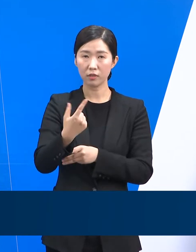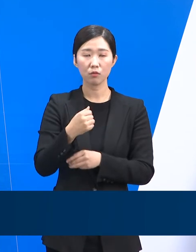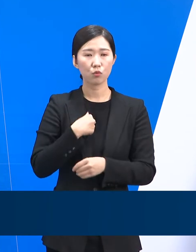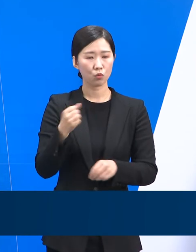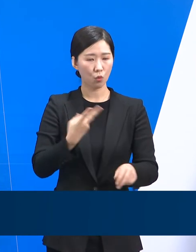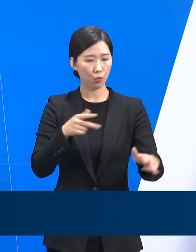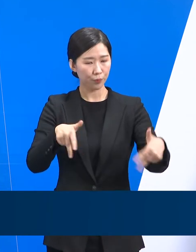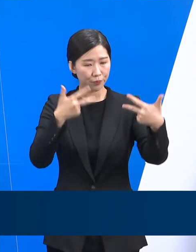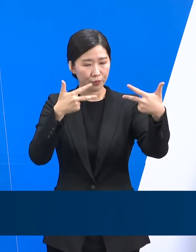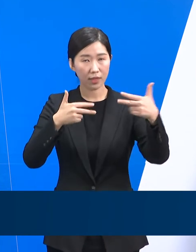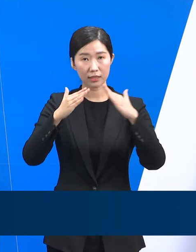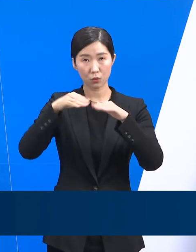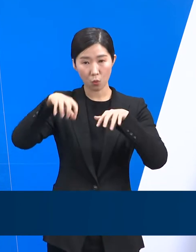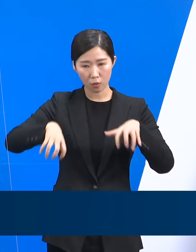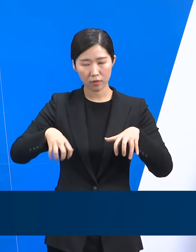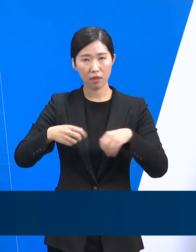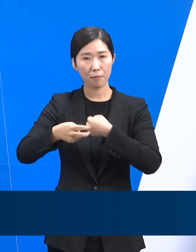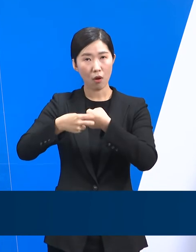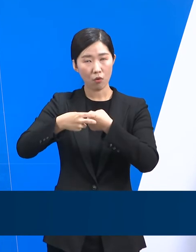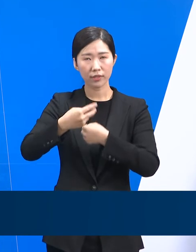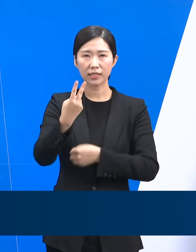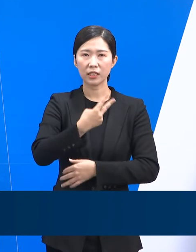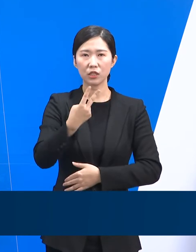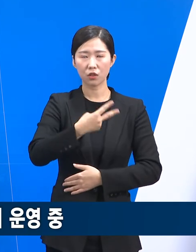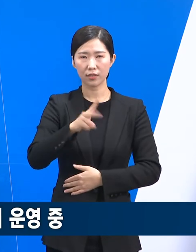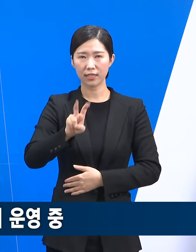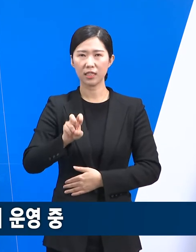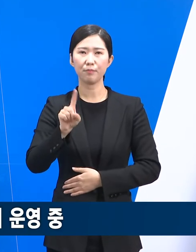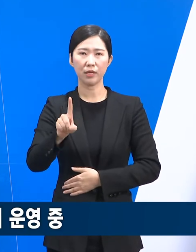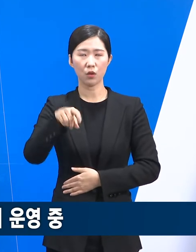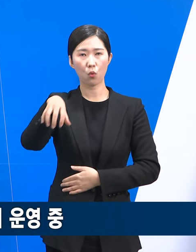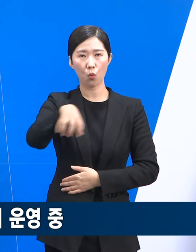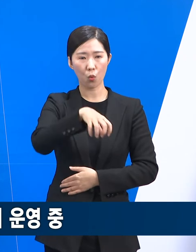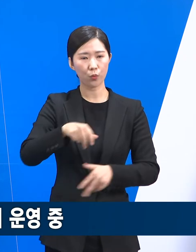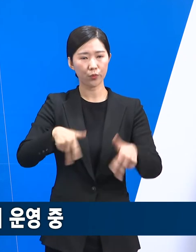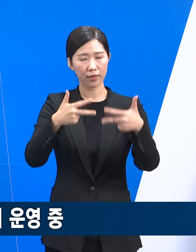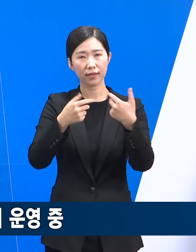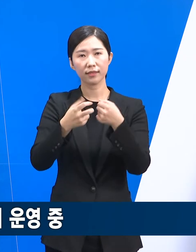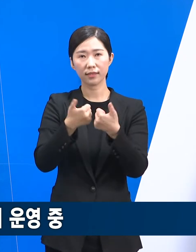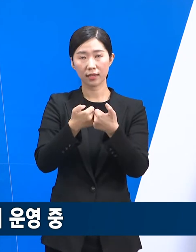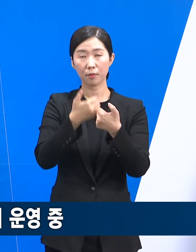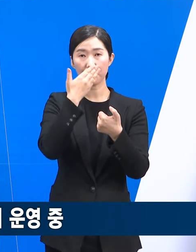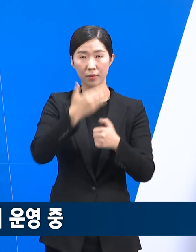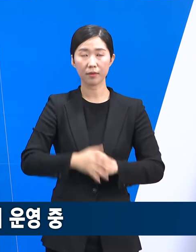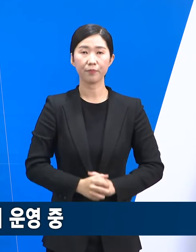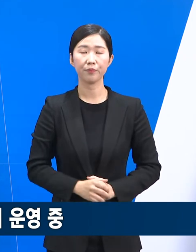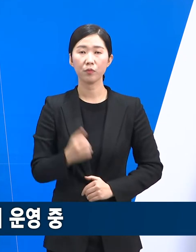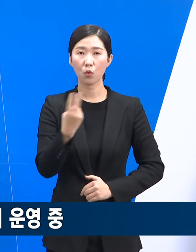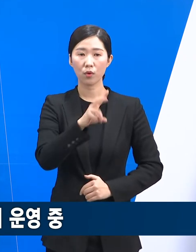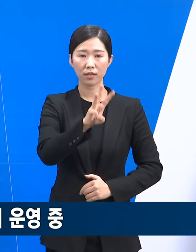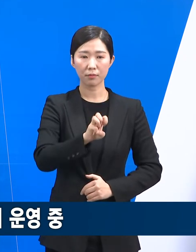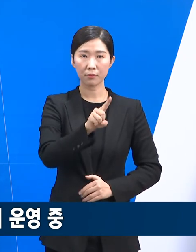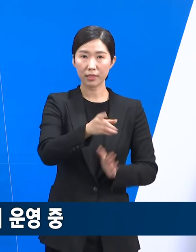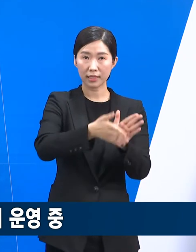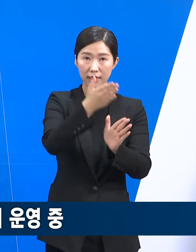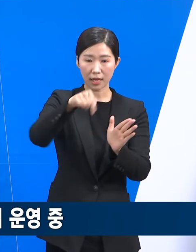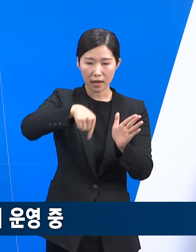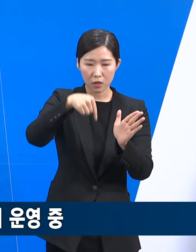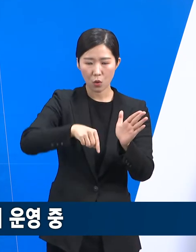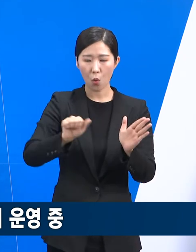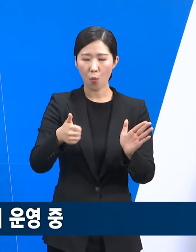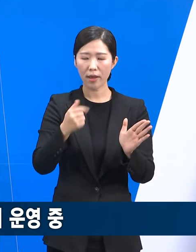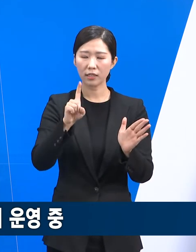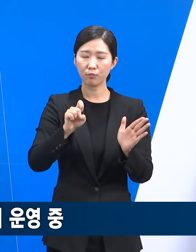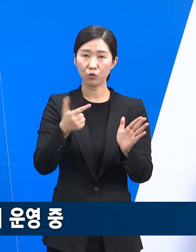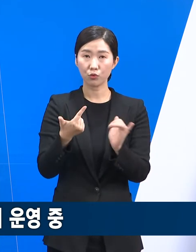동네 병원은 2021개소입니다. 재택치료 행정안내센터는 31개 시군에서 총 516명의 인력으로